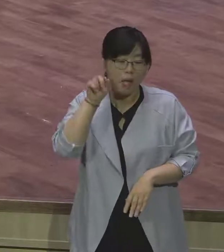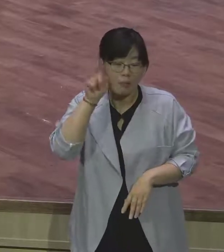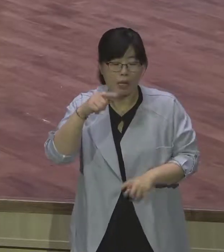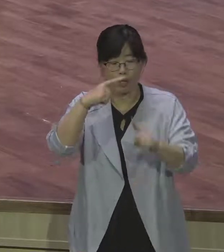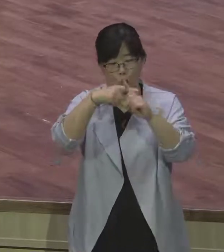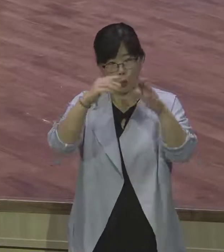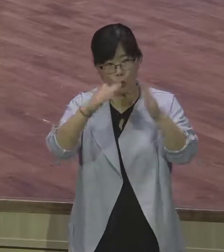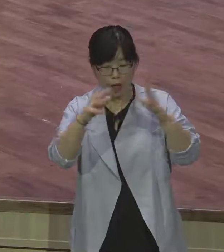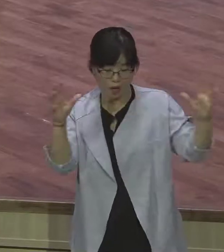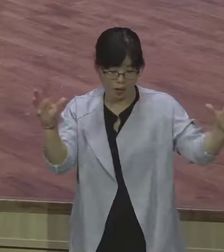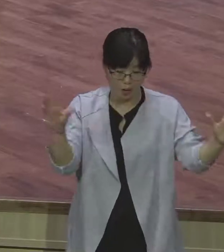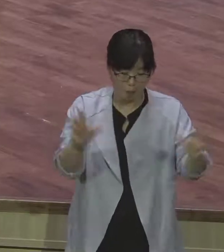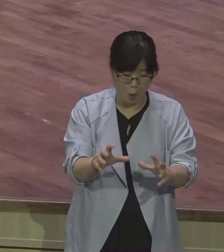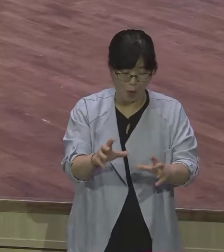매일 모이는 거야.